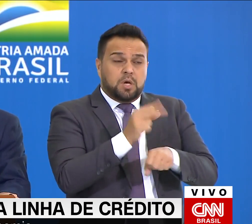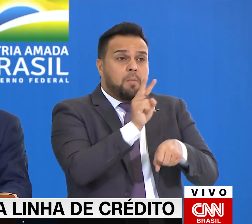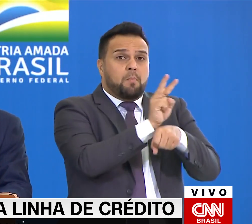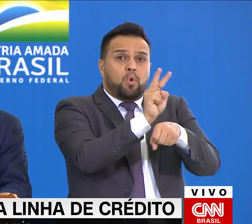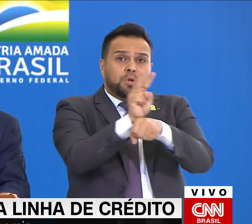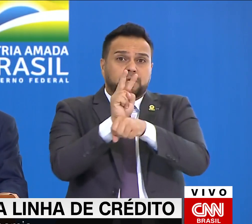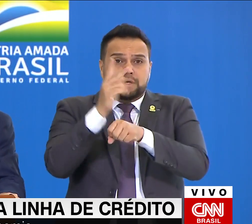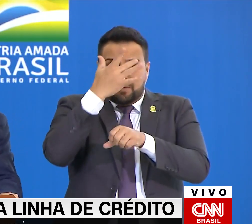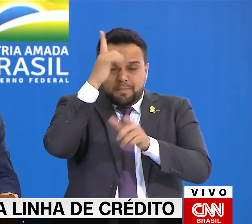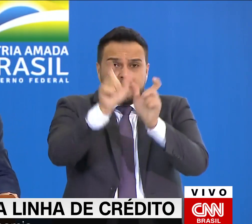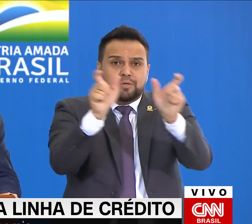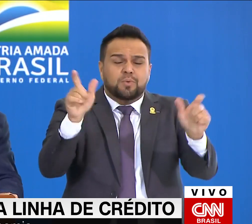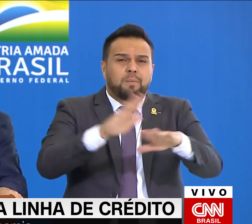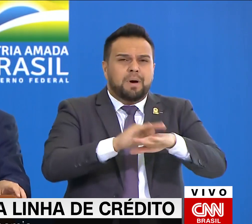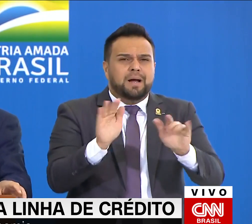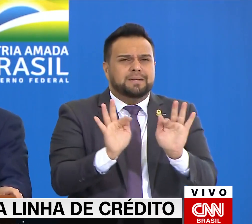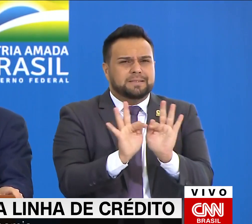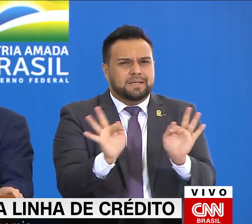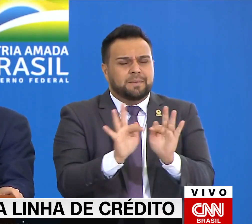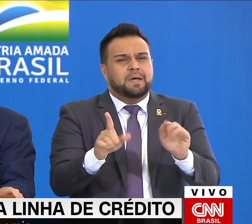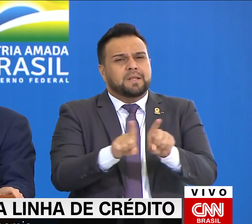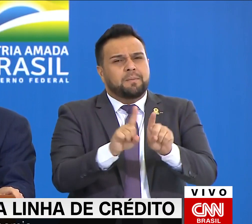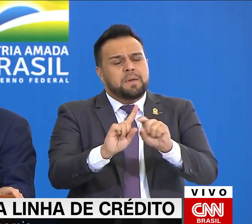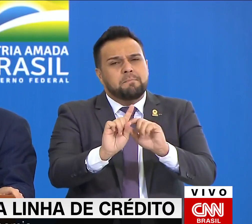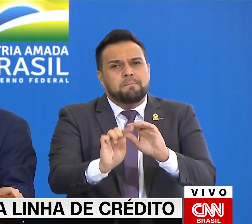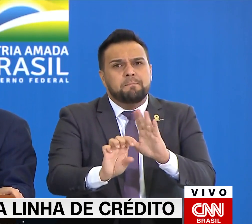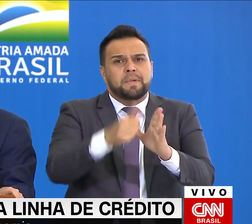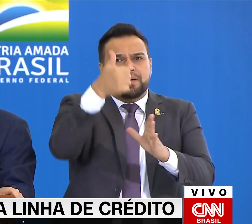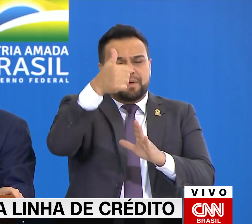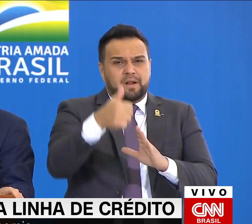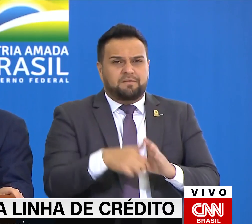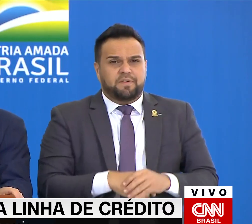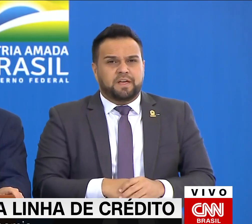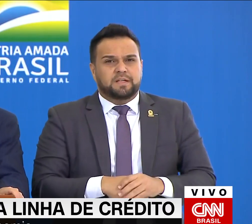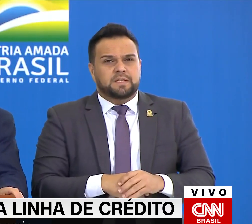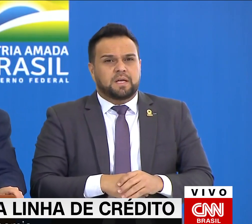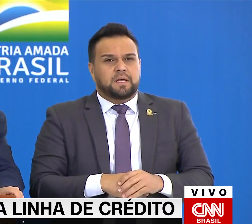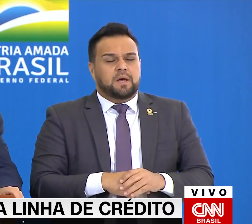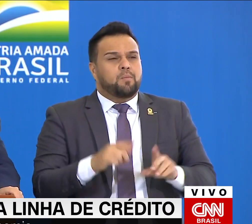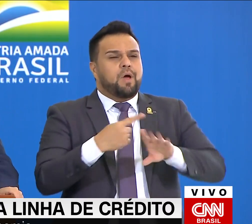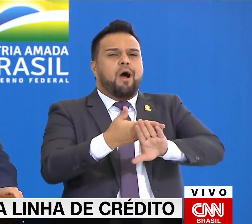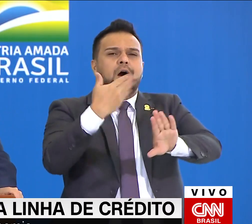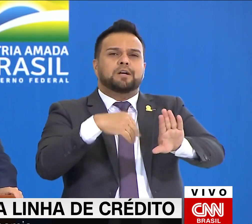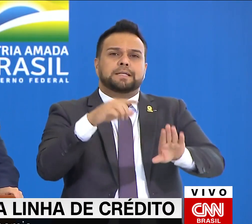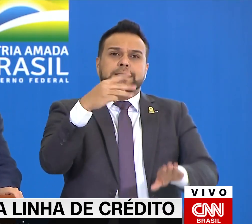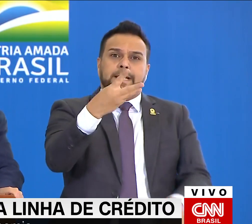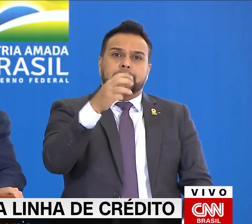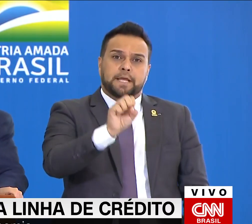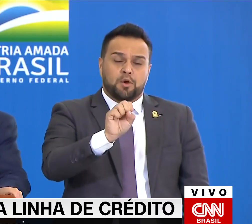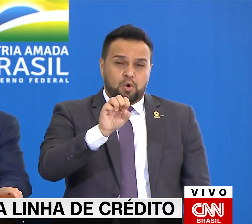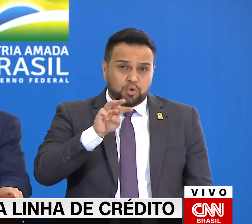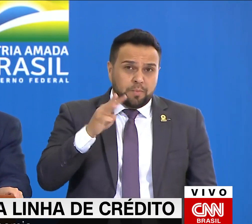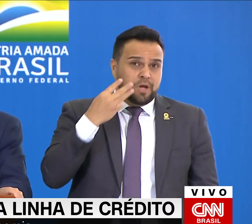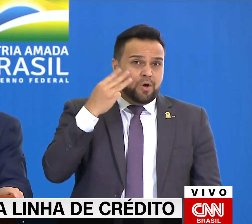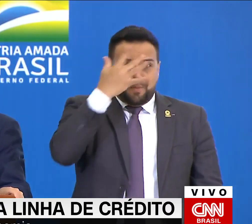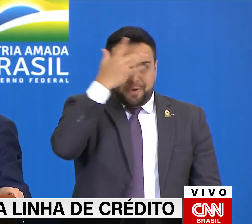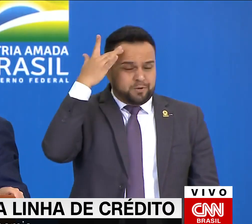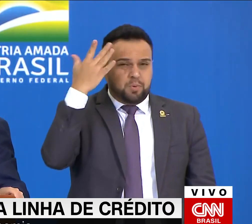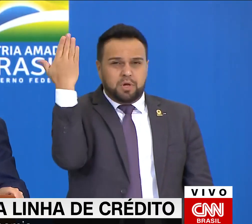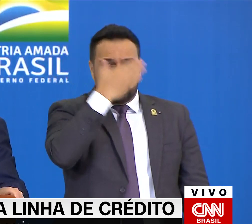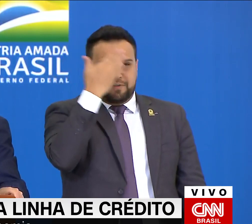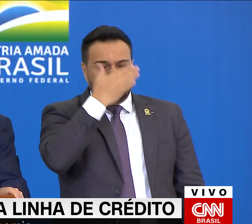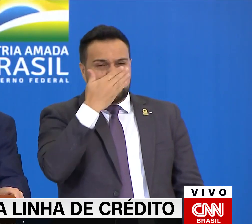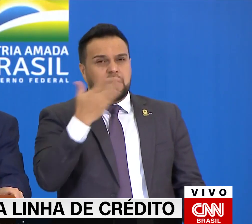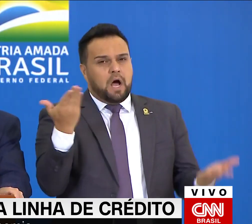camadas mais vulneráveis e, pela primeira vez, enxergar os 38 milhões de invisíveis. Então, nós digitalizamos 68 milhões,